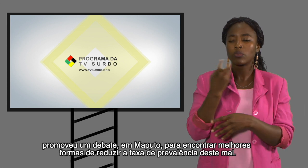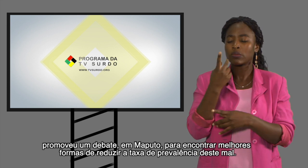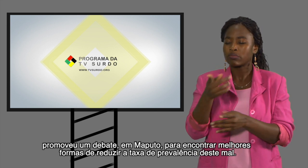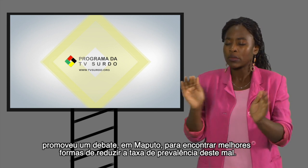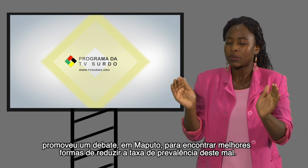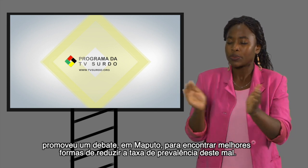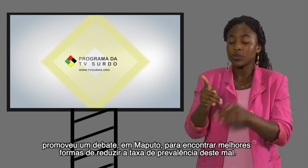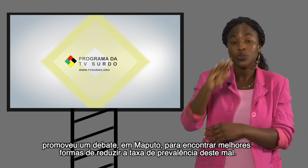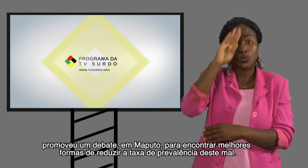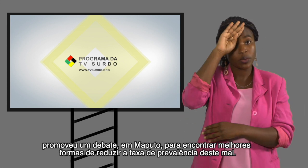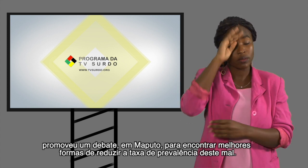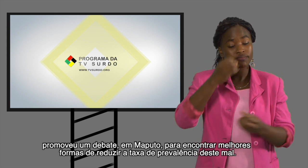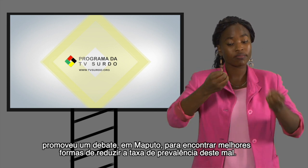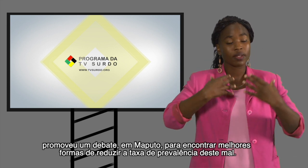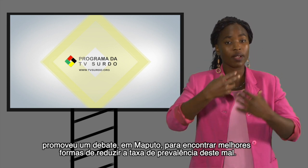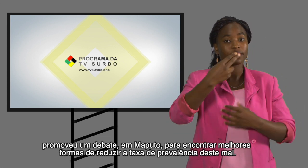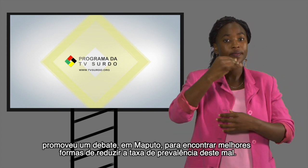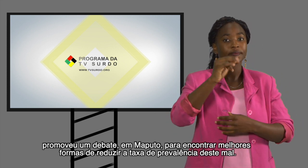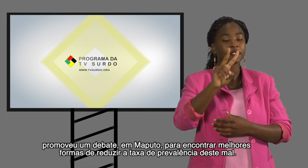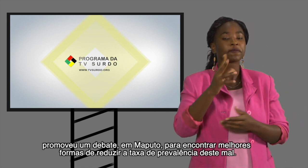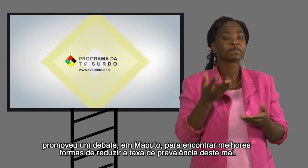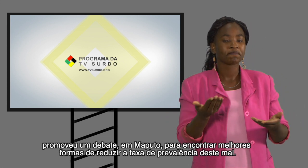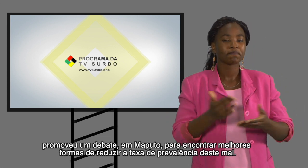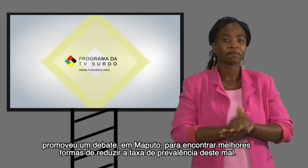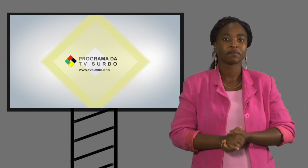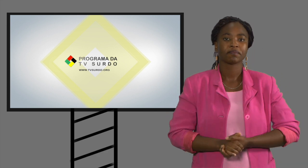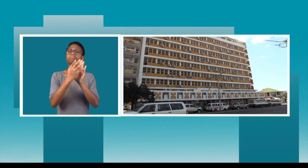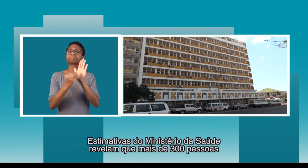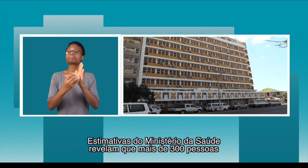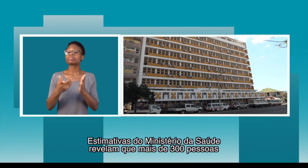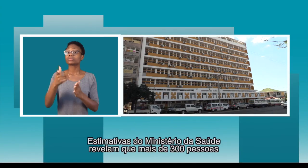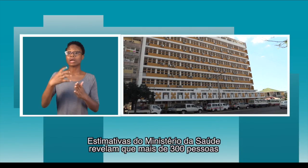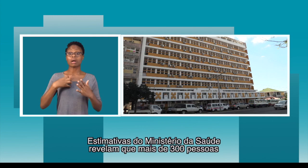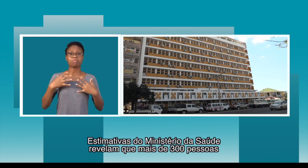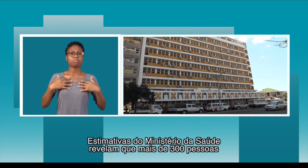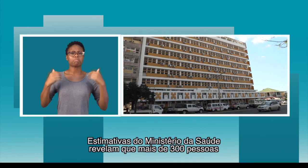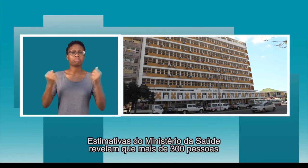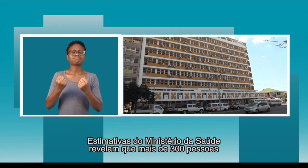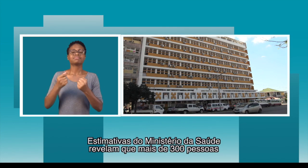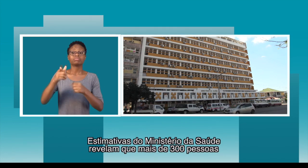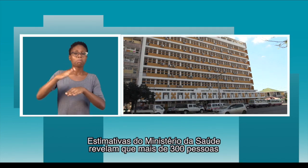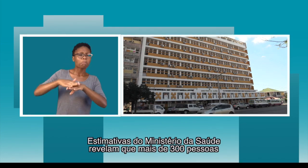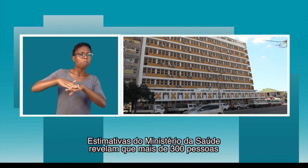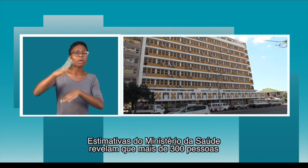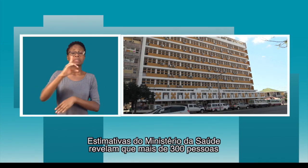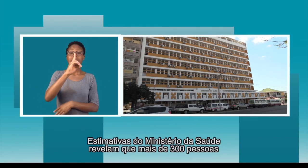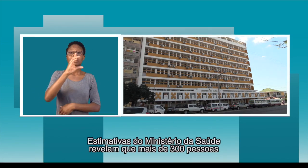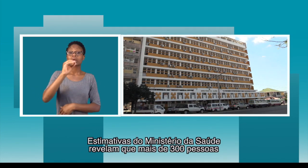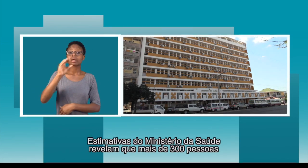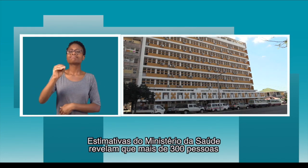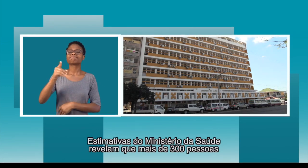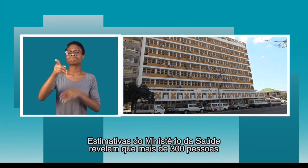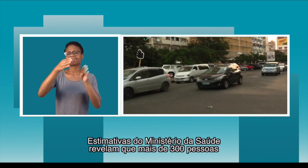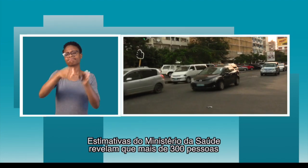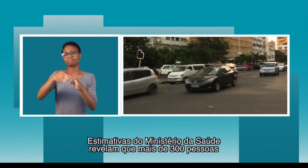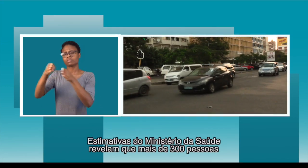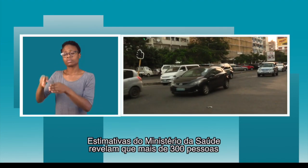encontrar melhores formas de reduzir a taxa de prevalência deste mal. Estimativas do Ministério da Saúde revelam que mais de 300